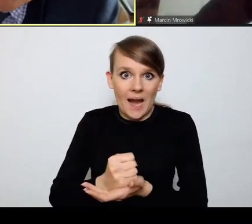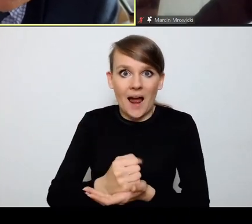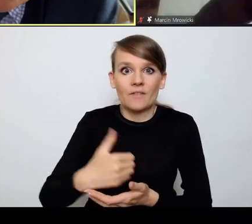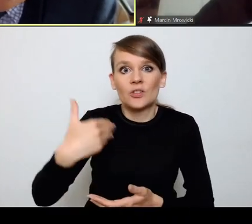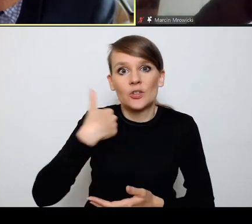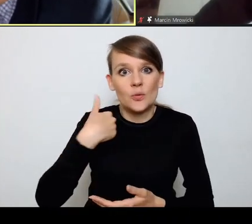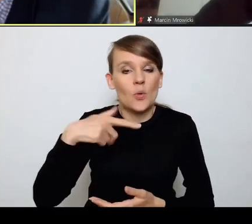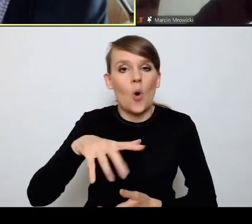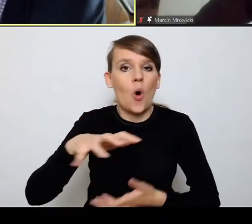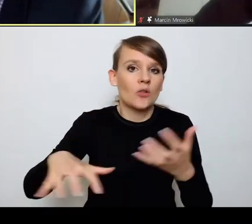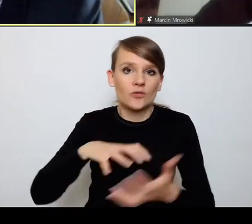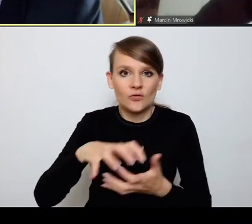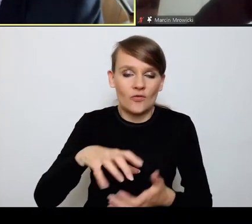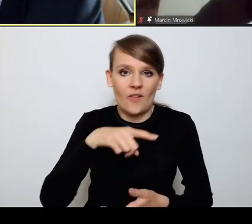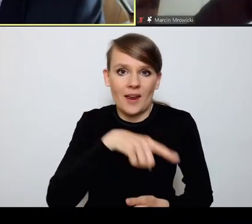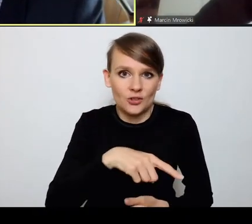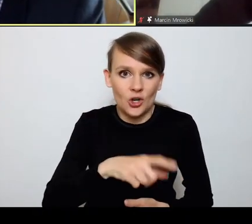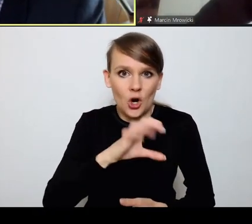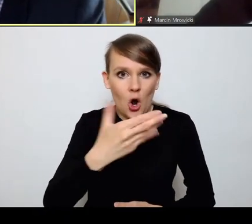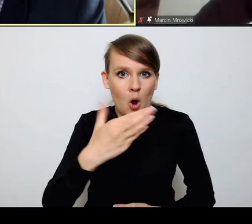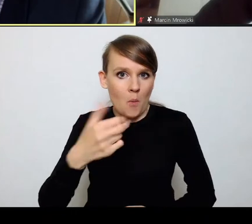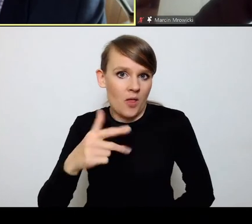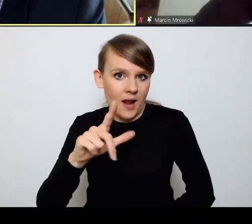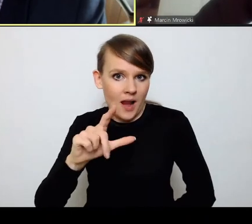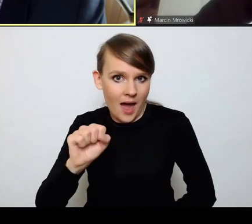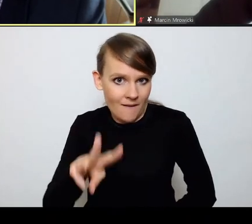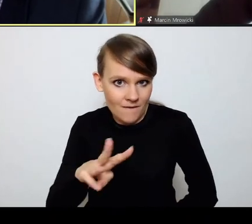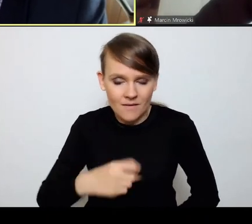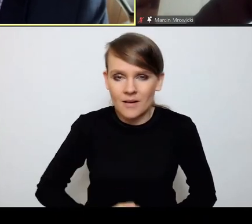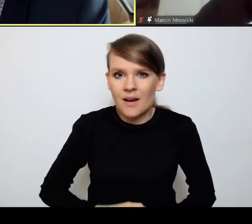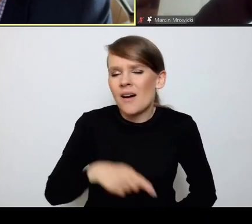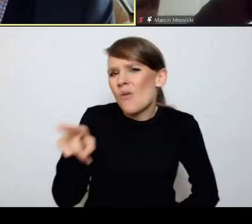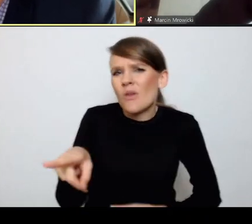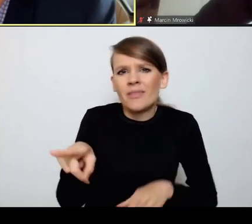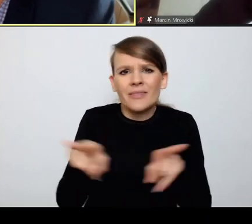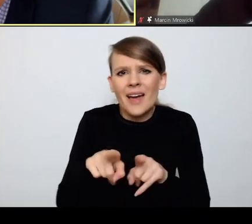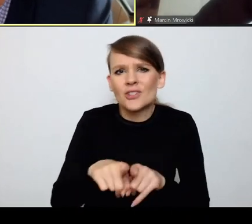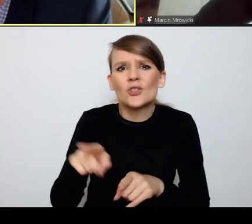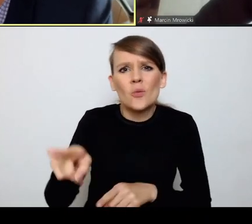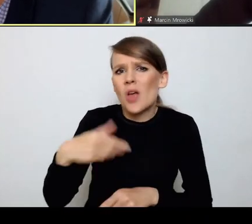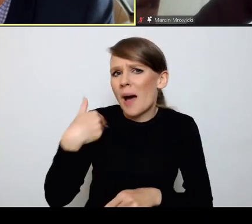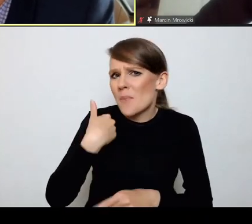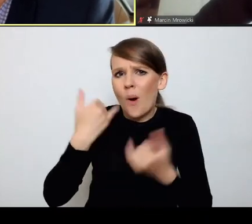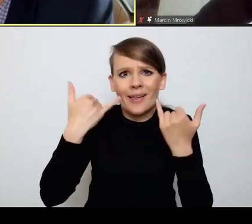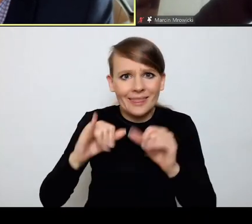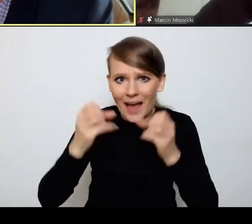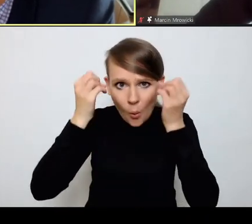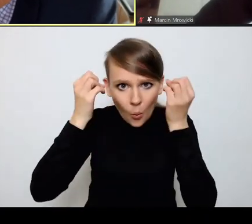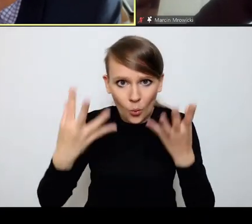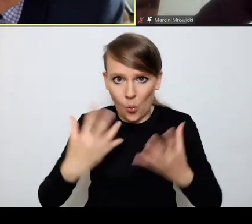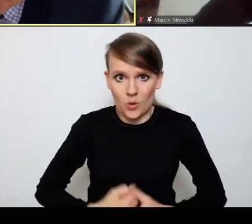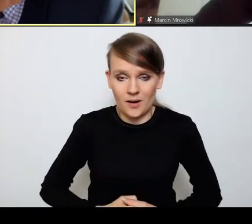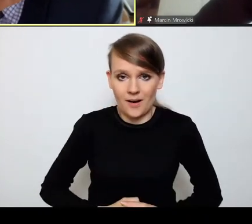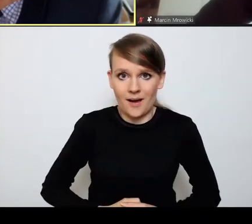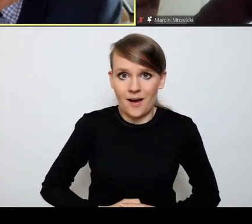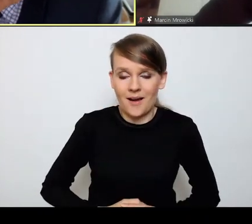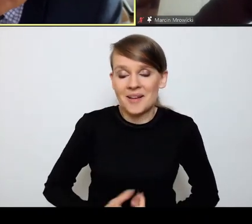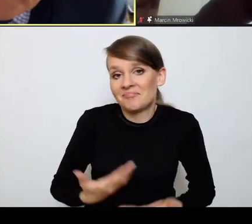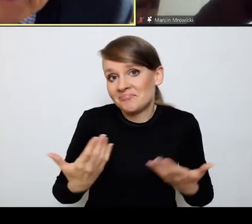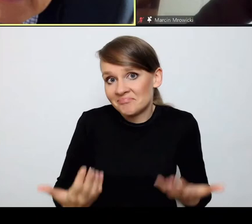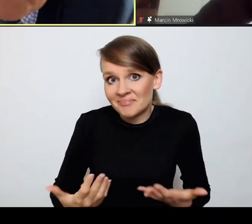common law. Oni po prostu wyrośli również z innej kultury. Z innej kultury, no jednak, wiemy,